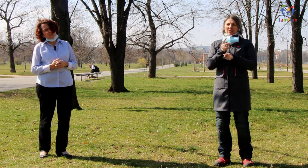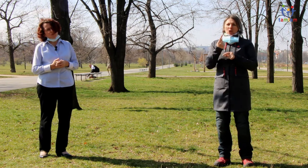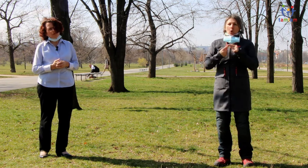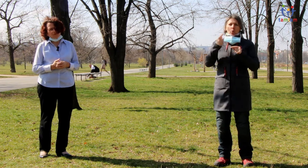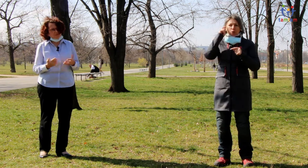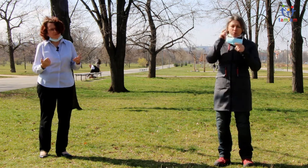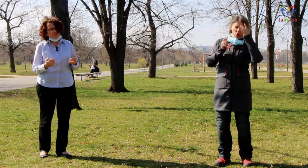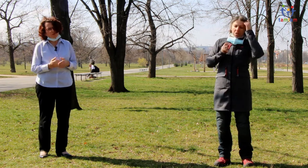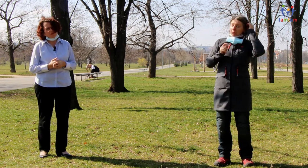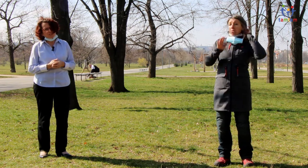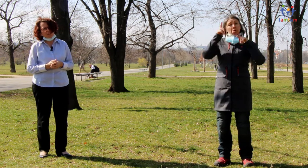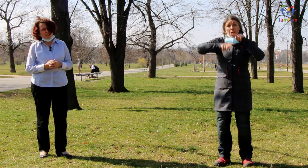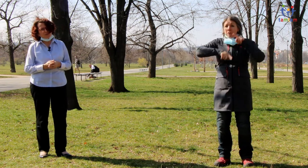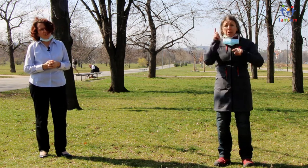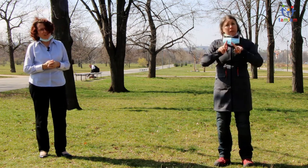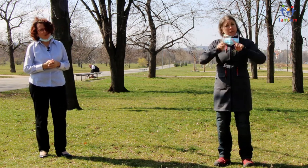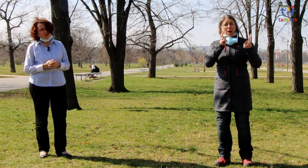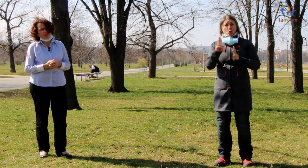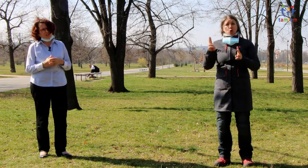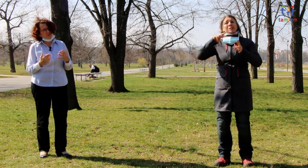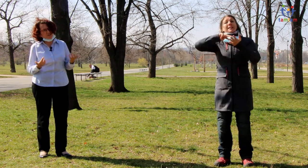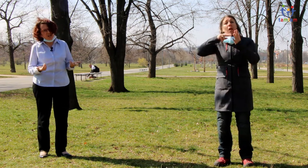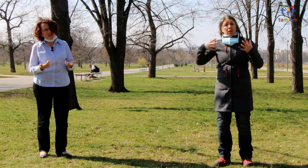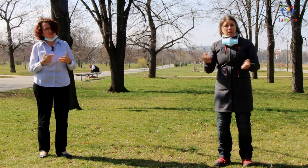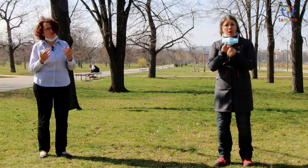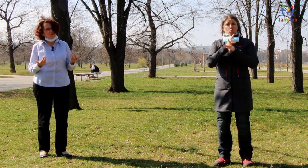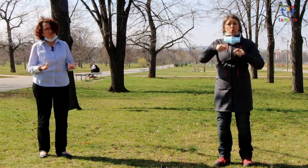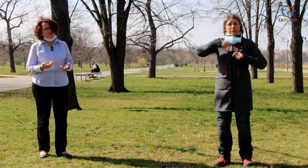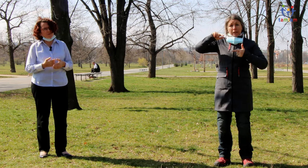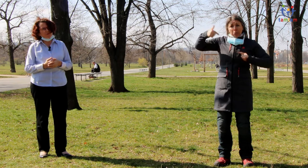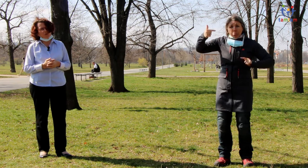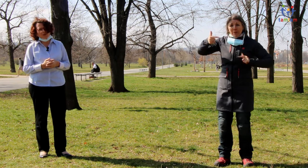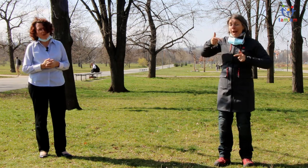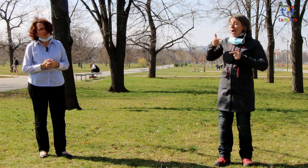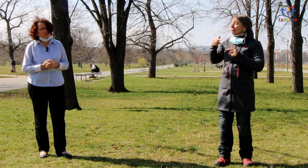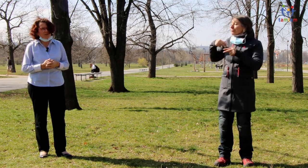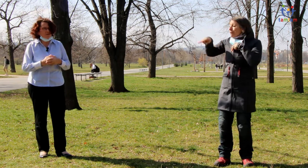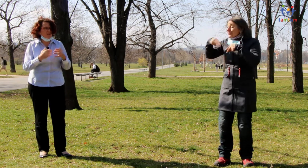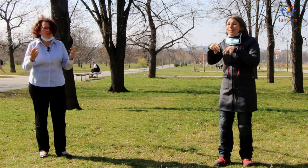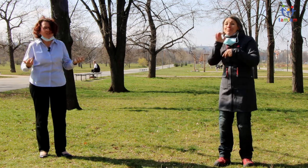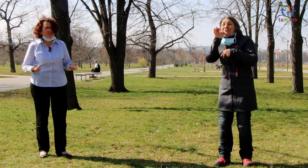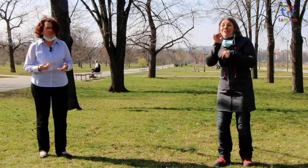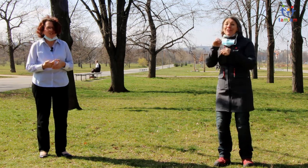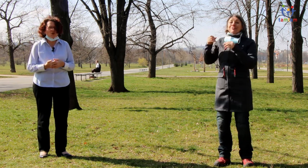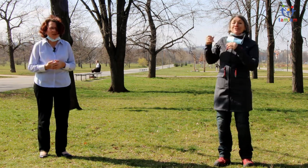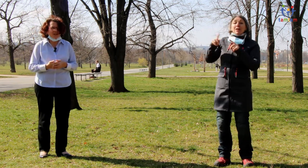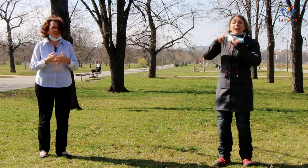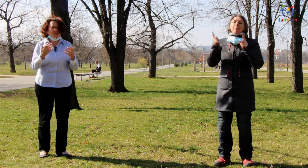možností, které nabízí technologie, takže Skype nebo i třeba, ať dítě kreslí obrázky a